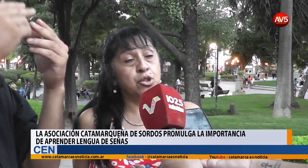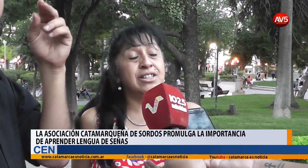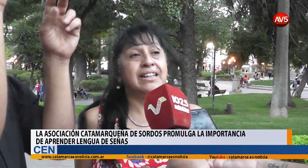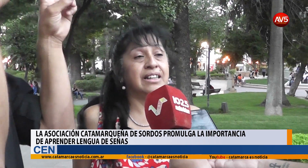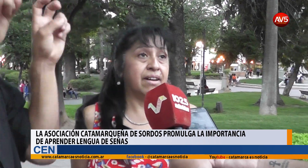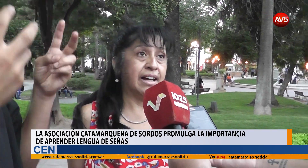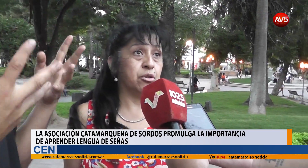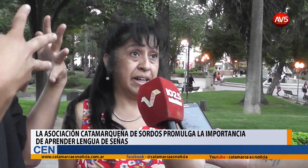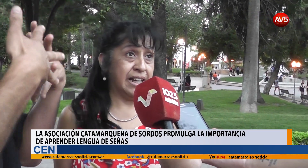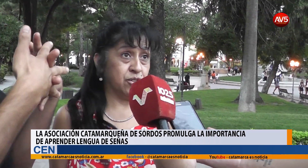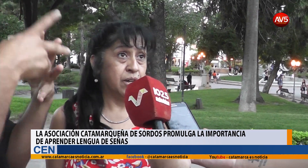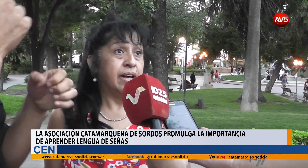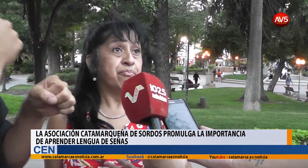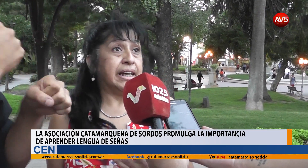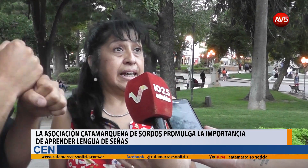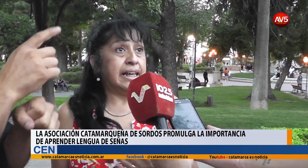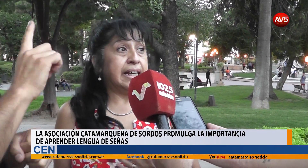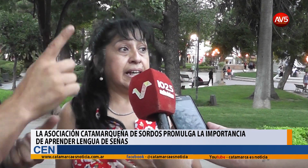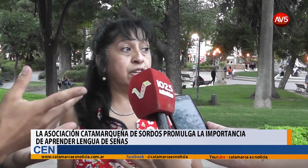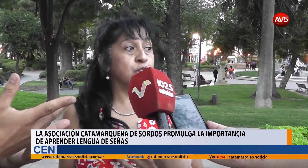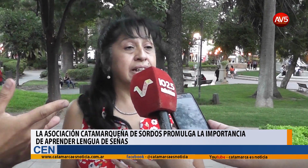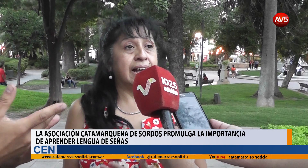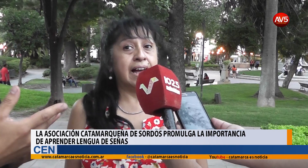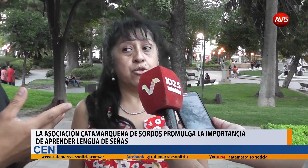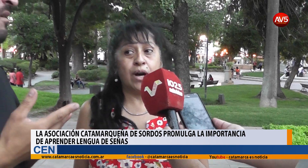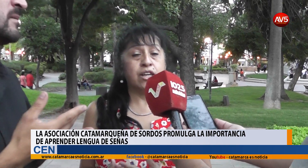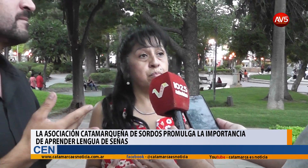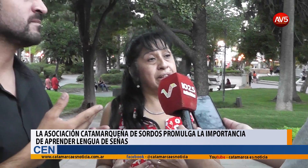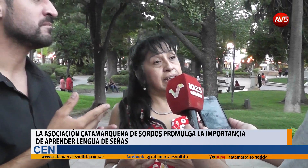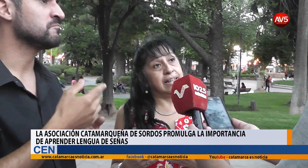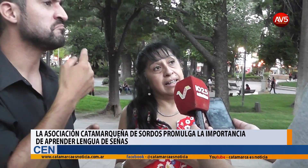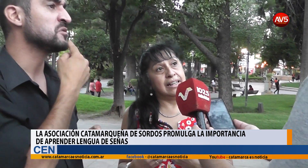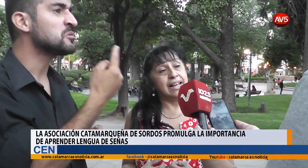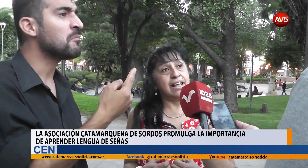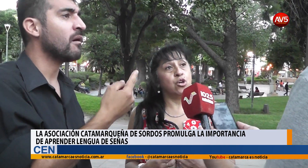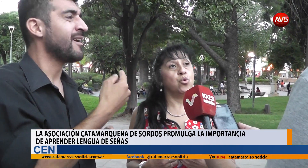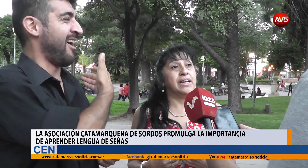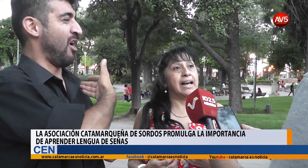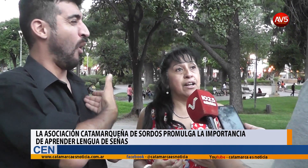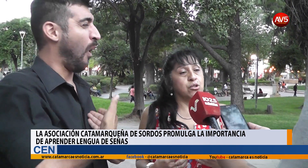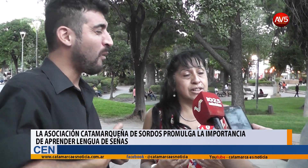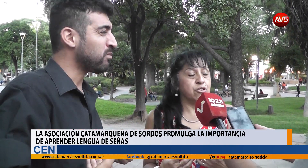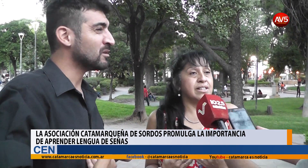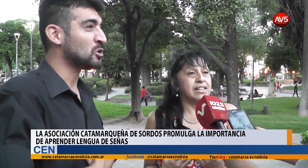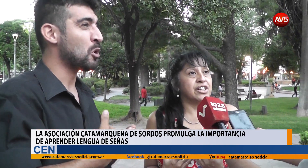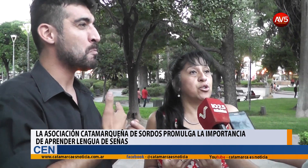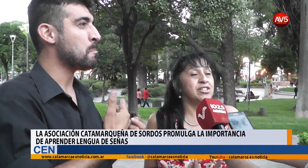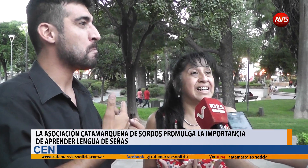pero no se está trabajando para ello. No se está, no hay desde el Estado una, no, o sea, no se reconoce la